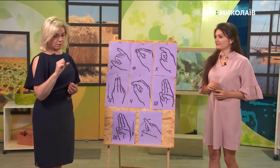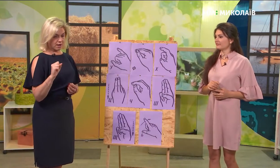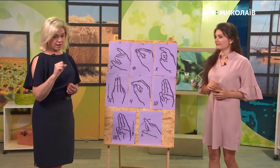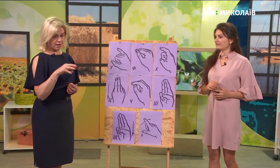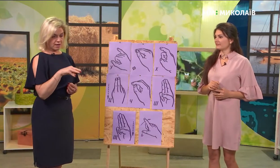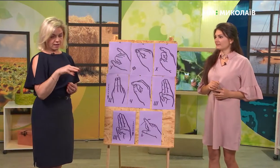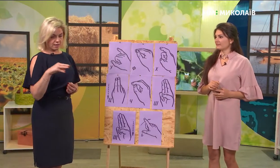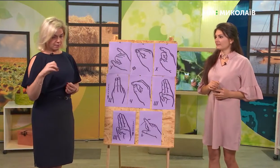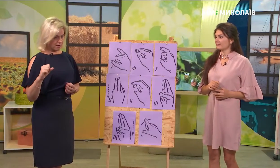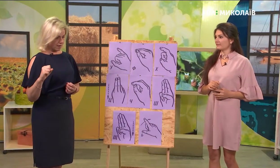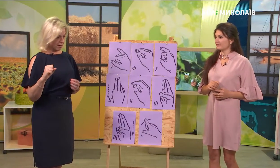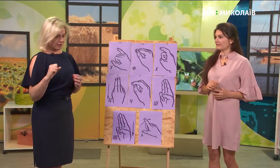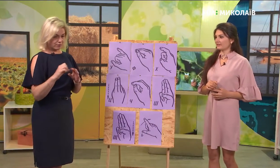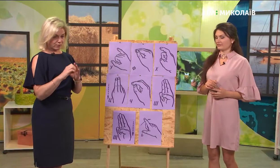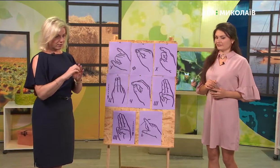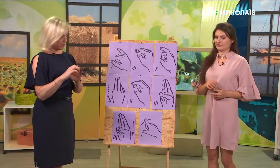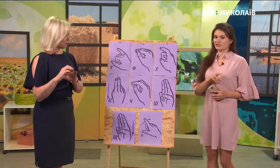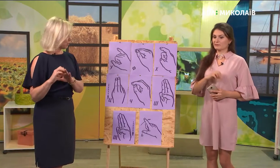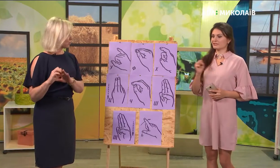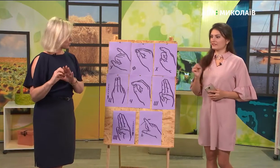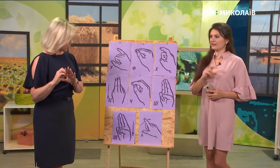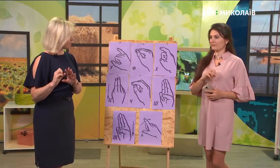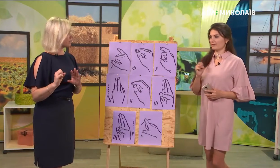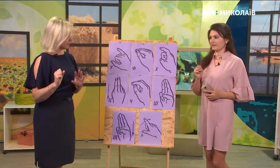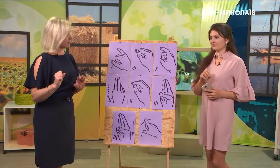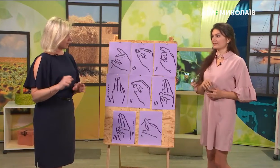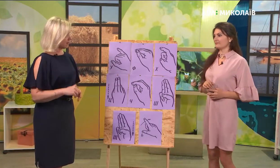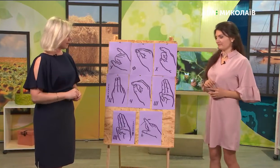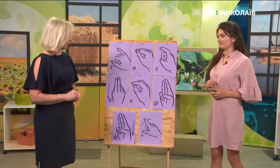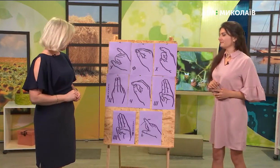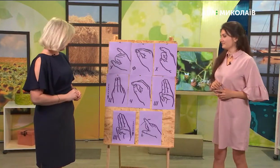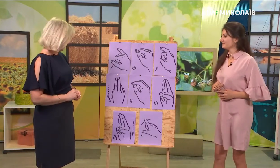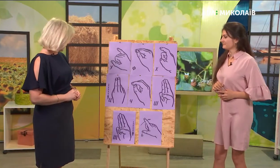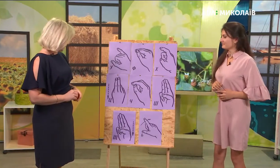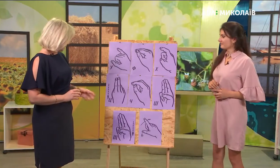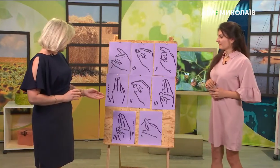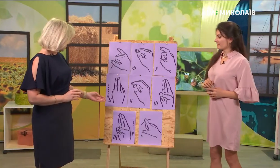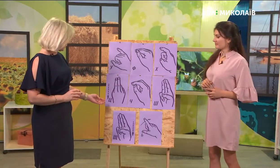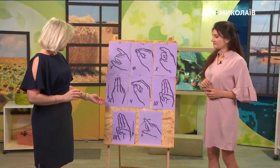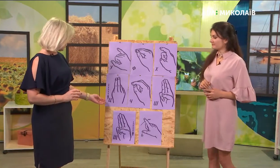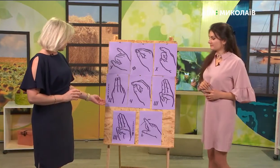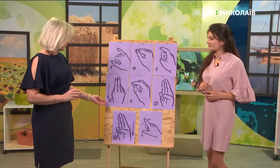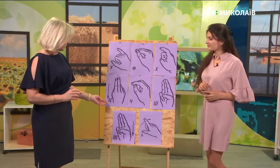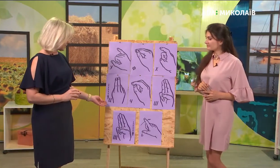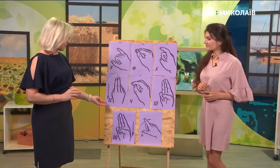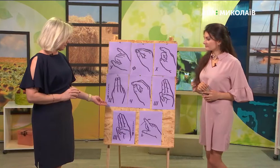«ма», «ма». Хоча би сподавно показати. Так, так. Наступна літера «си»